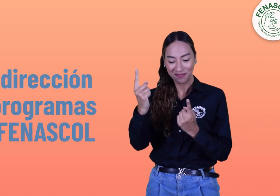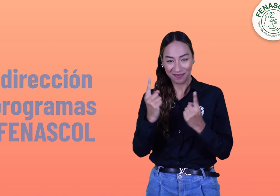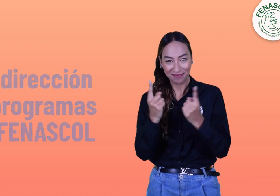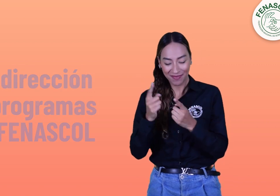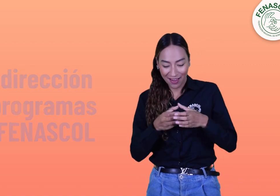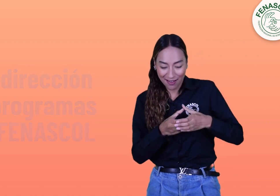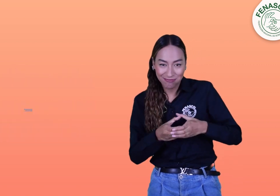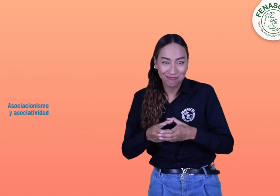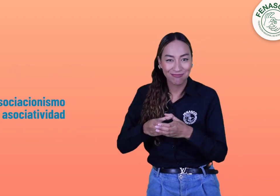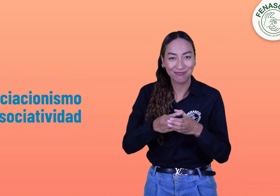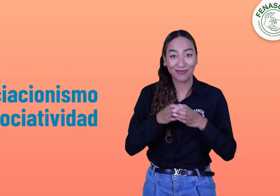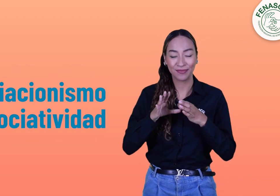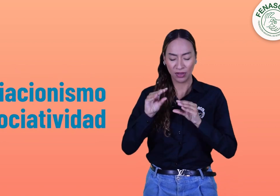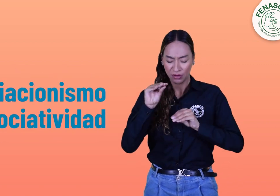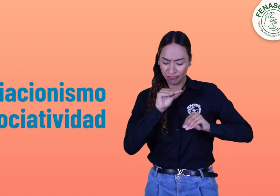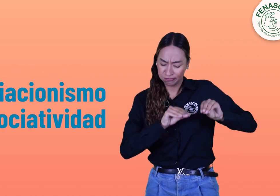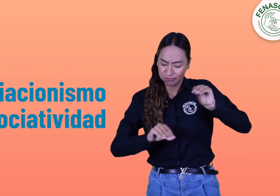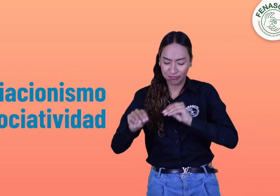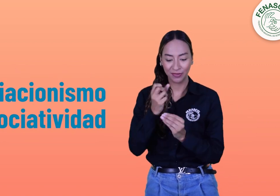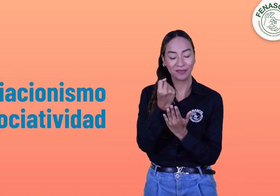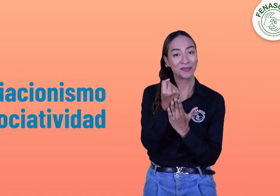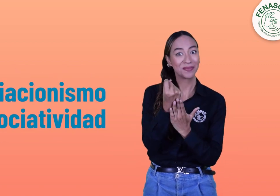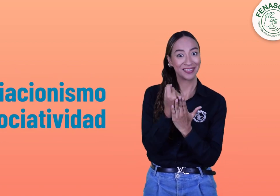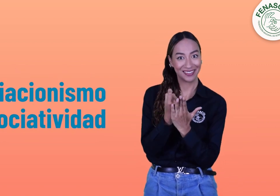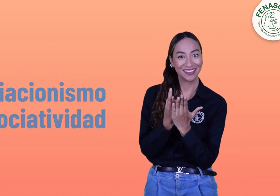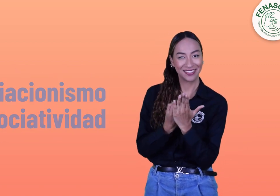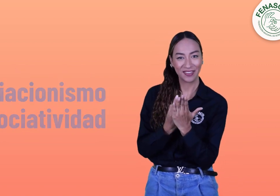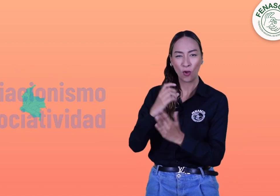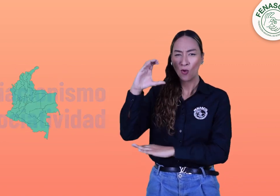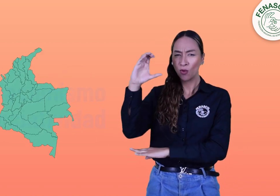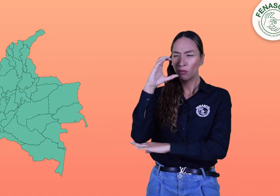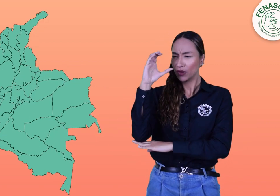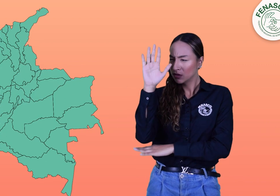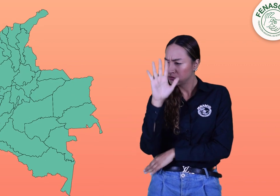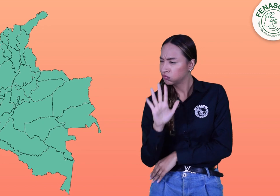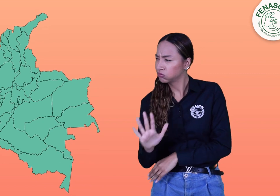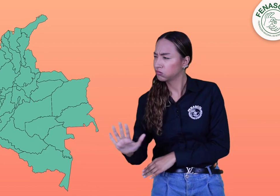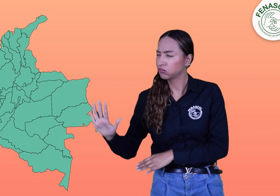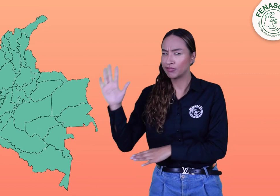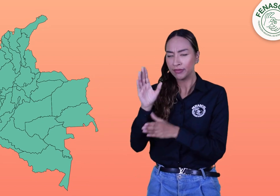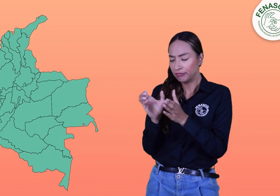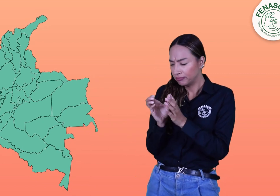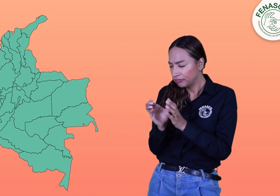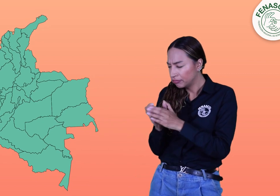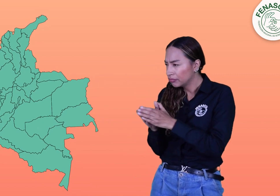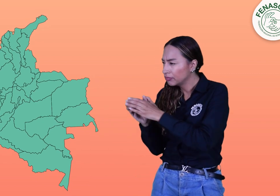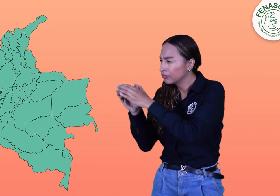Asociacionismo y Asociatividad realizó una encuesta a las 31 asociaciones afiliadas,